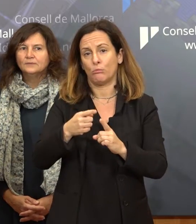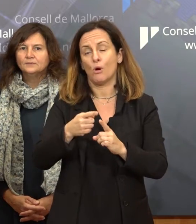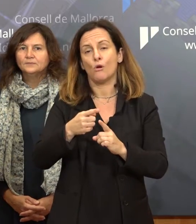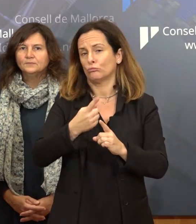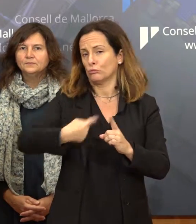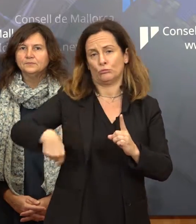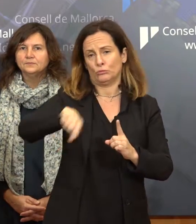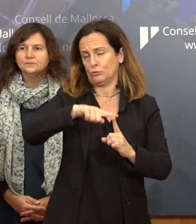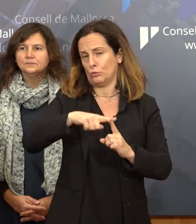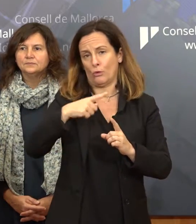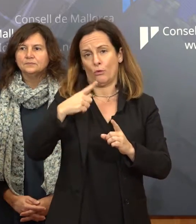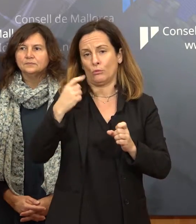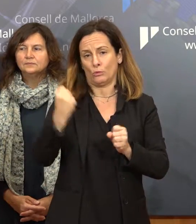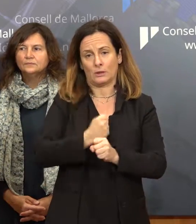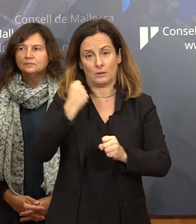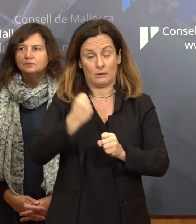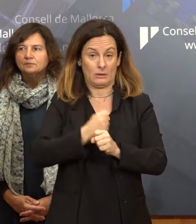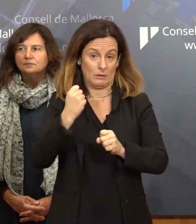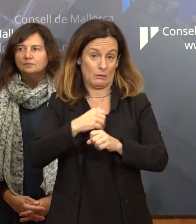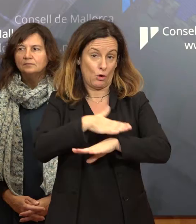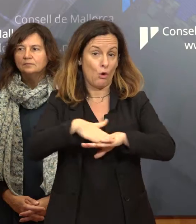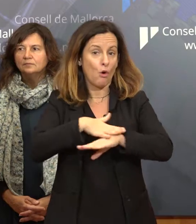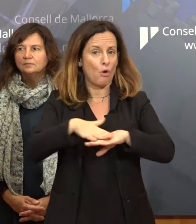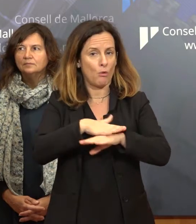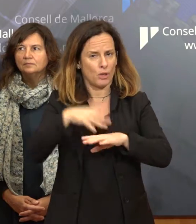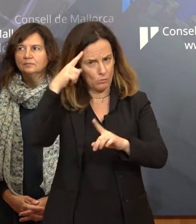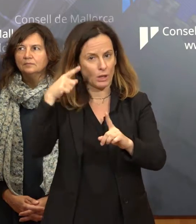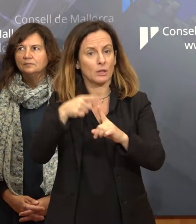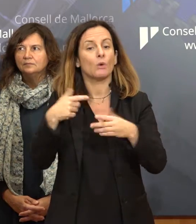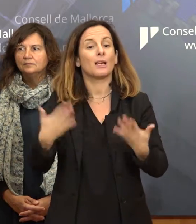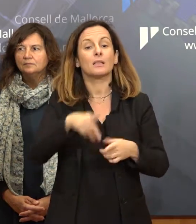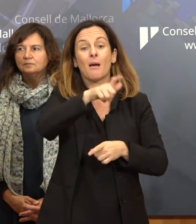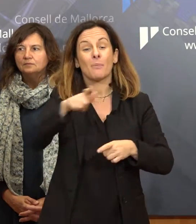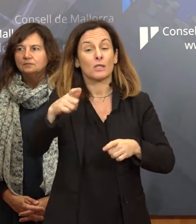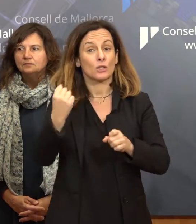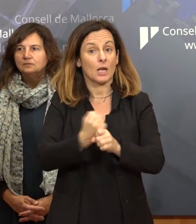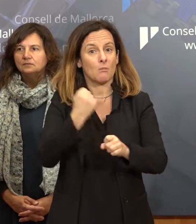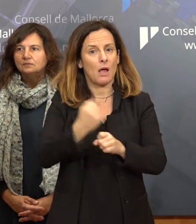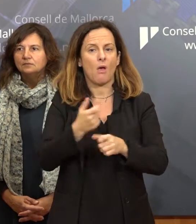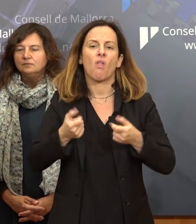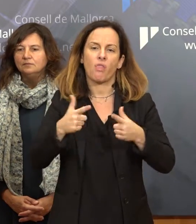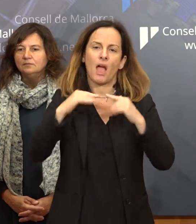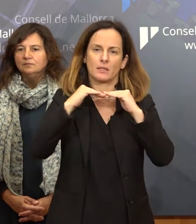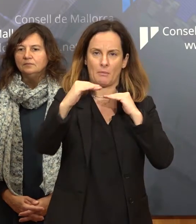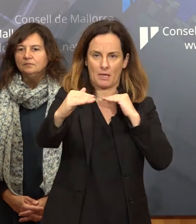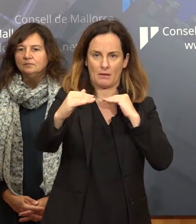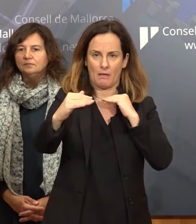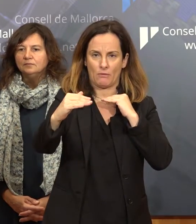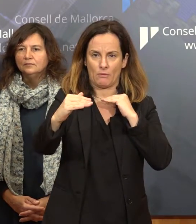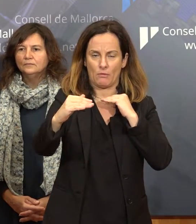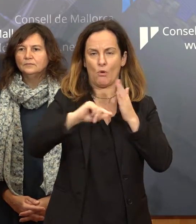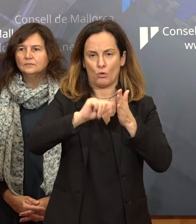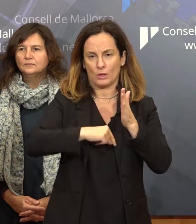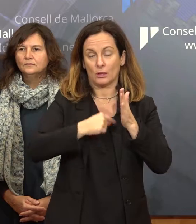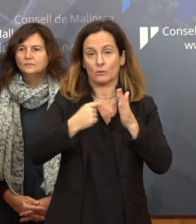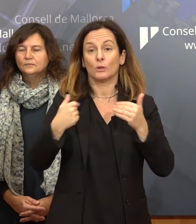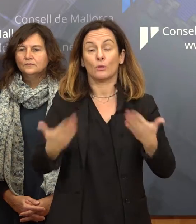govern de fer feina per l'estabilitat de la plantilla i així s'està fent des de recursos humans i